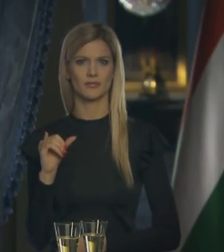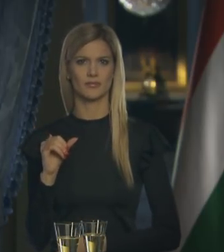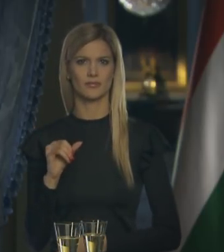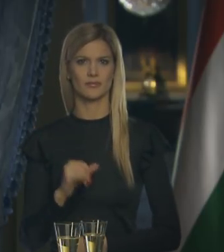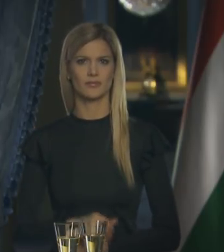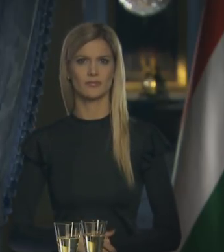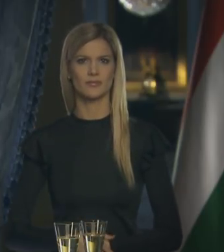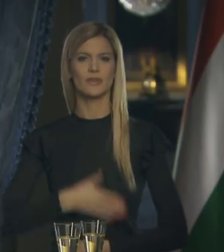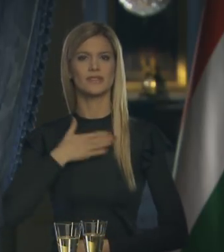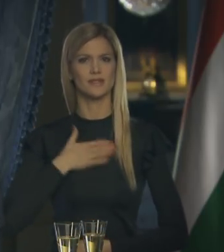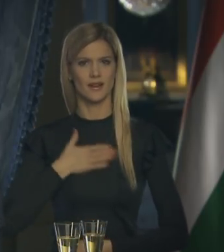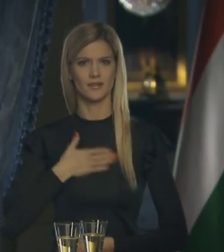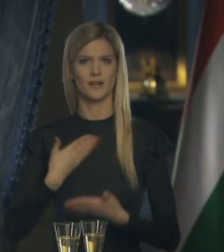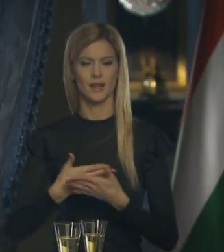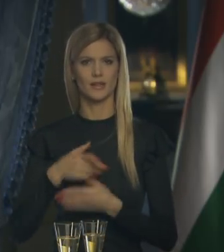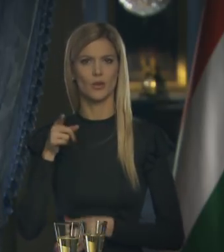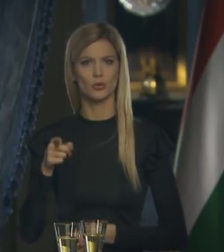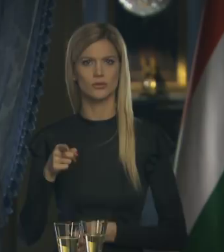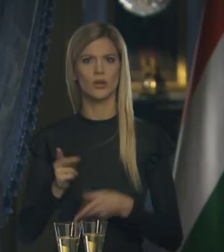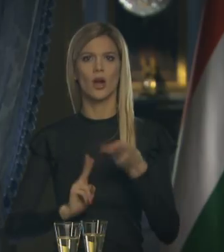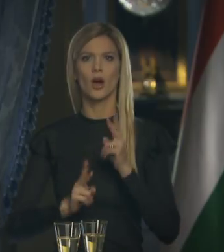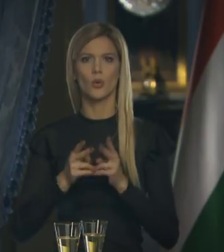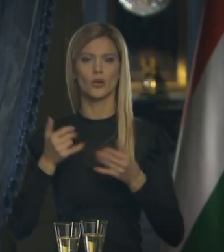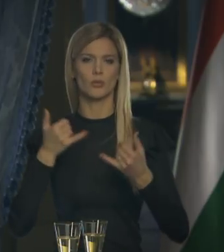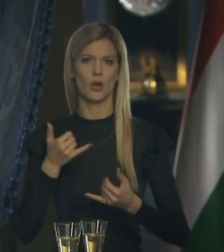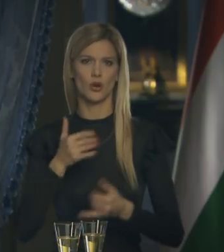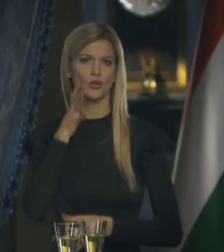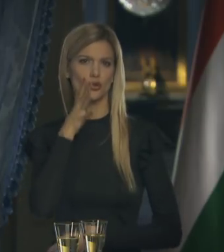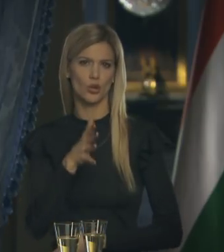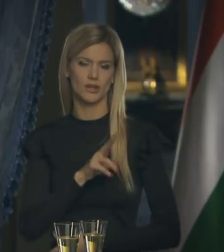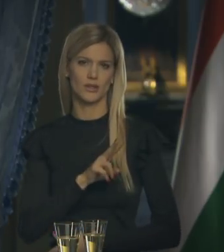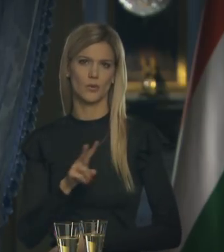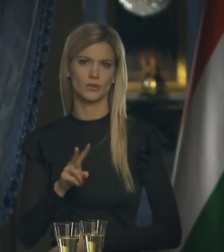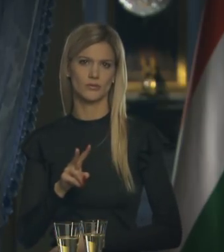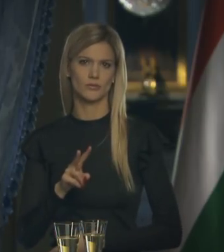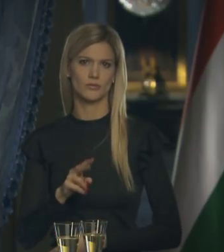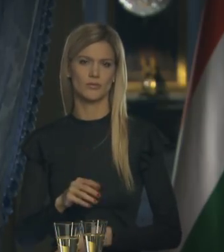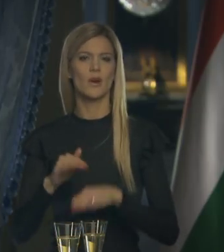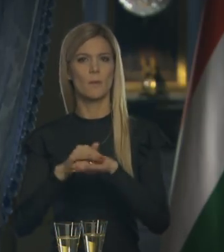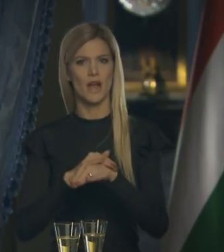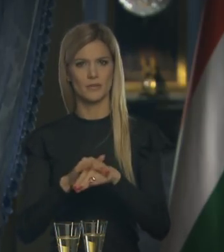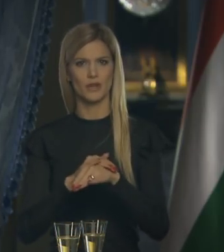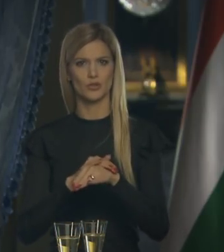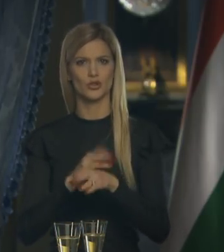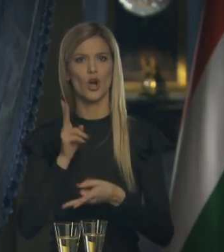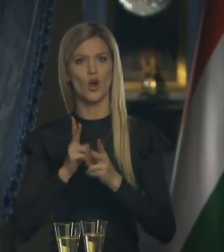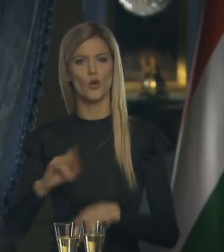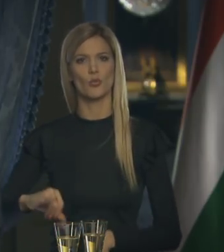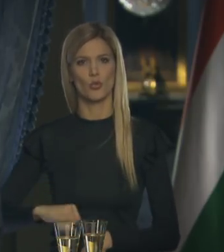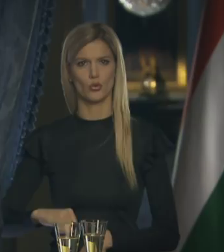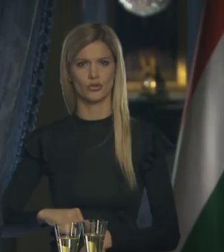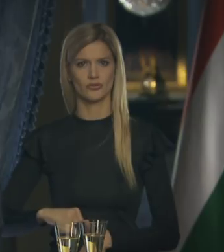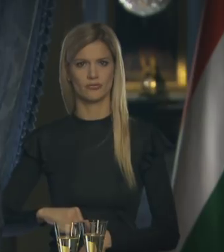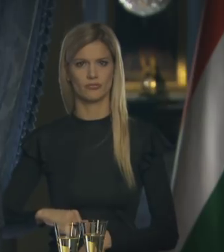Szeretet legyen ott, ahol ma gyűrölet van, megbocsátás, ahol bűn,